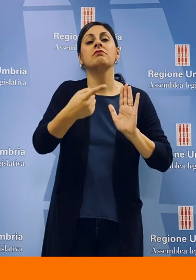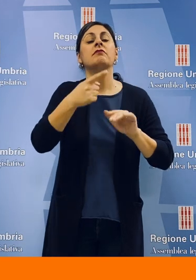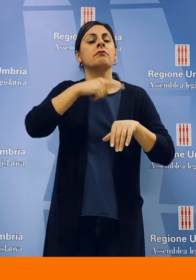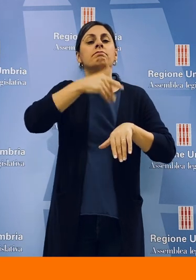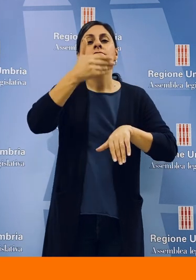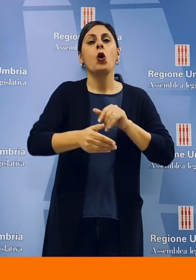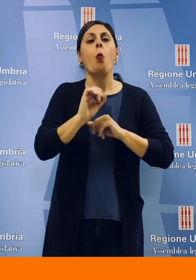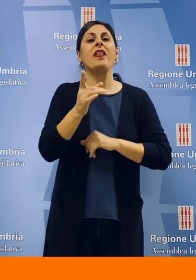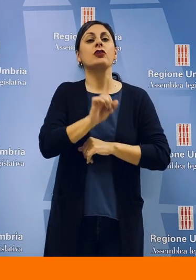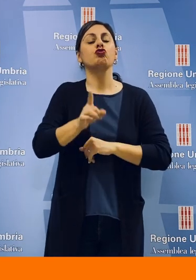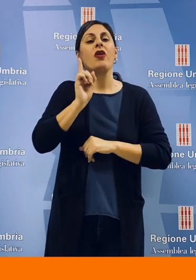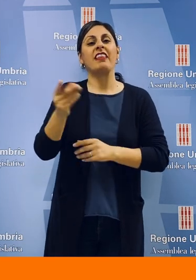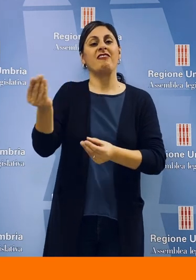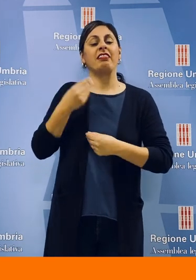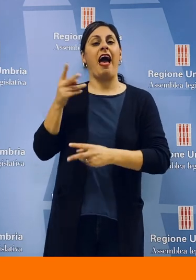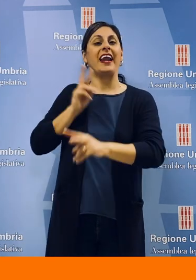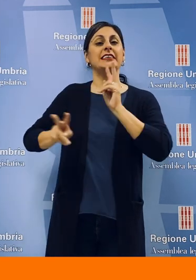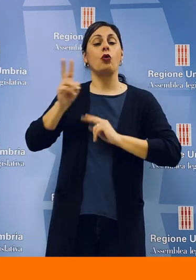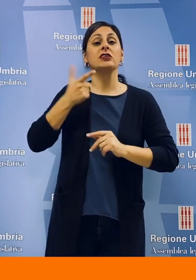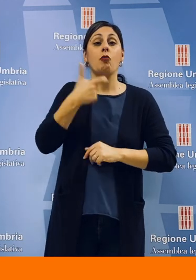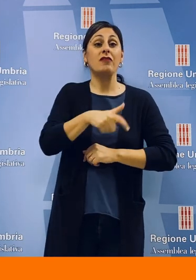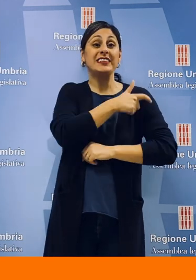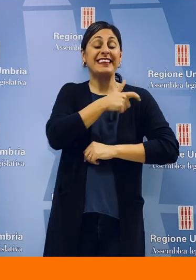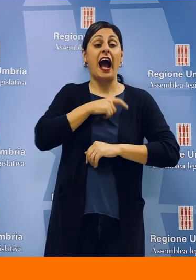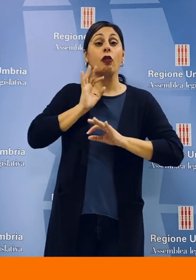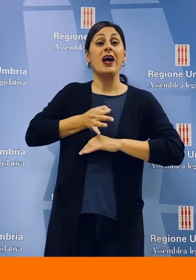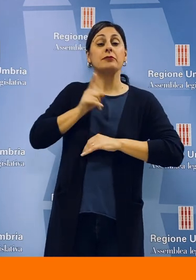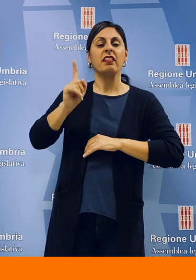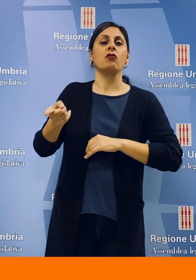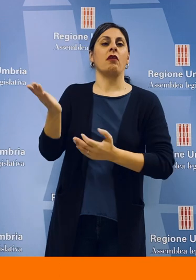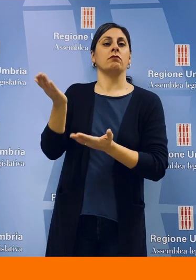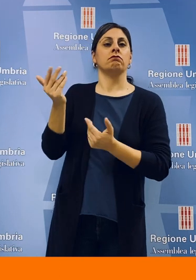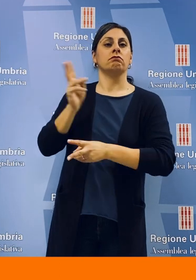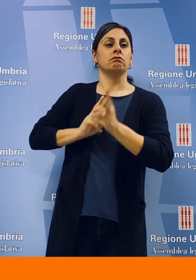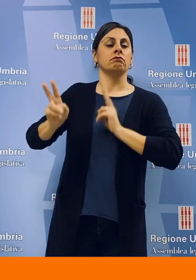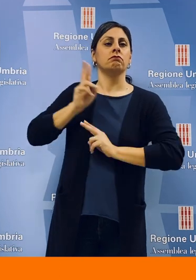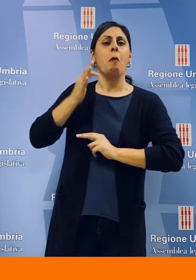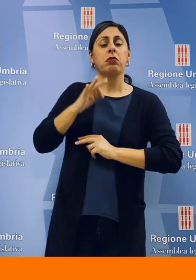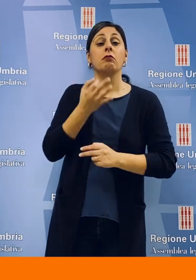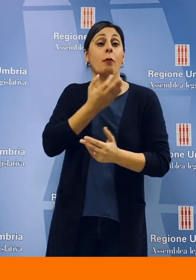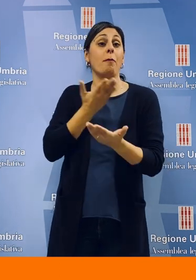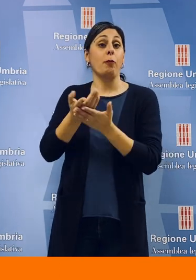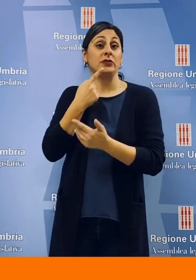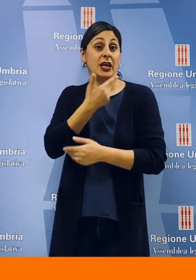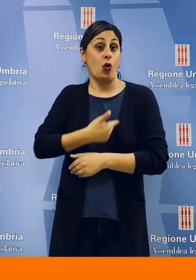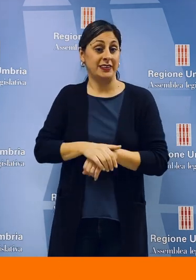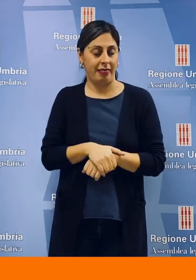violazione delle norme che stabiliscono il termine di 15 giorni entro il quale produrre le risposte agli atti di sindacato ispettivo proposti dai